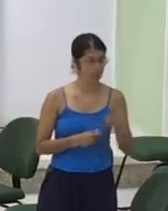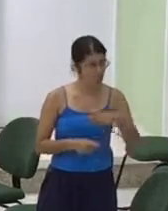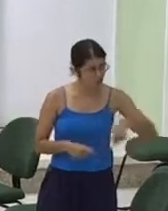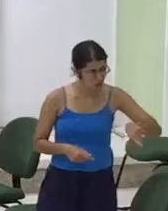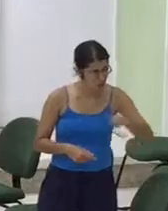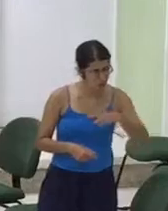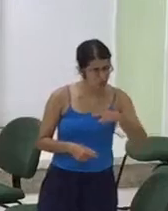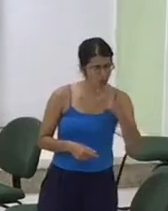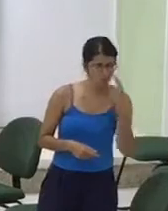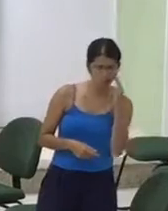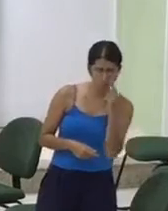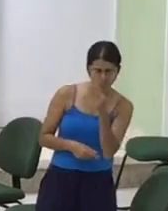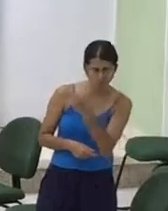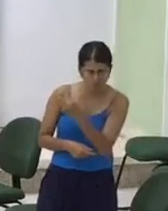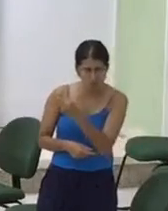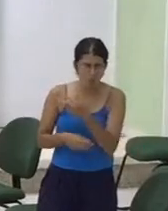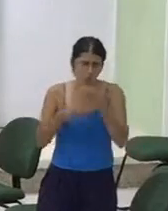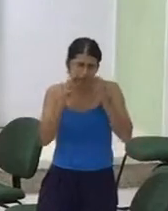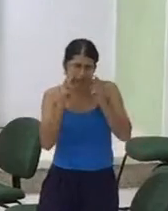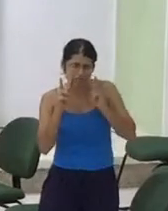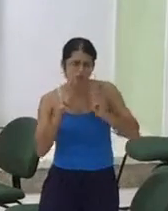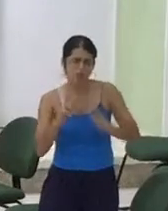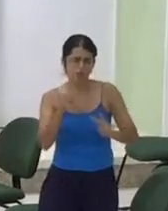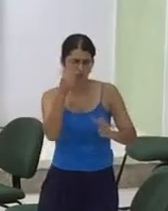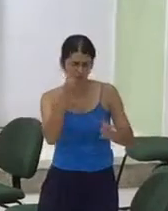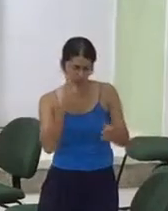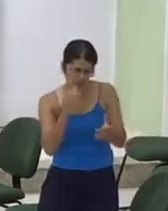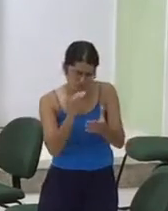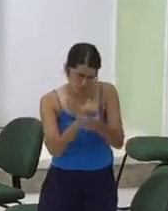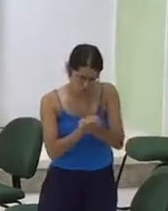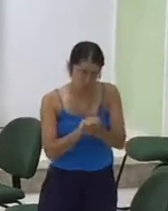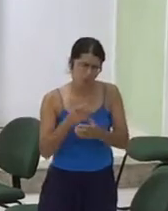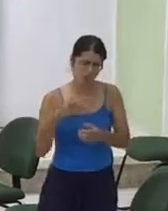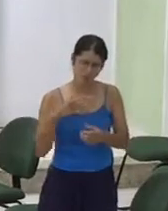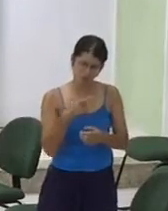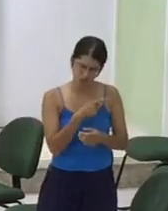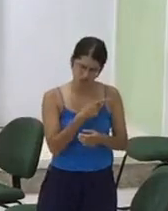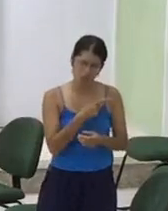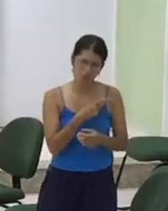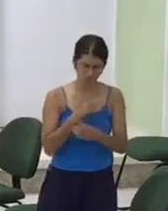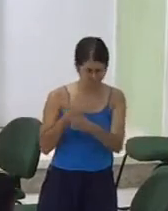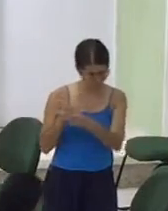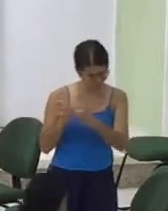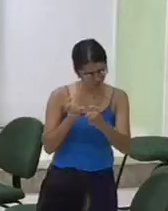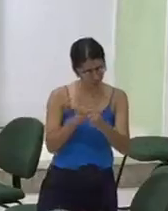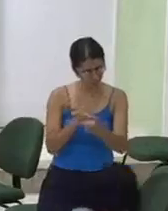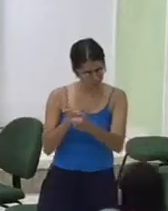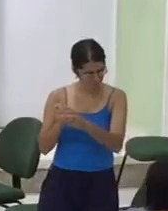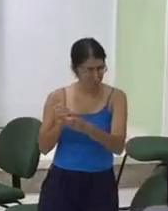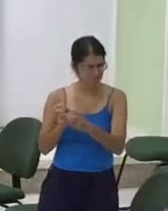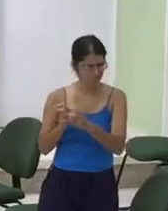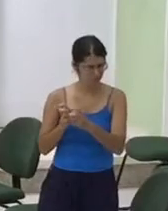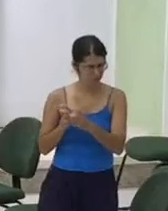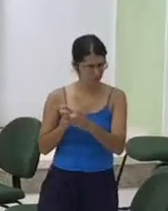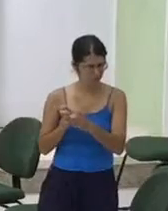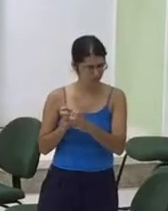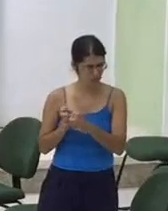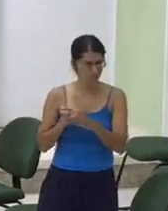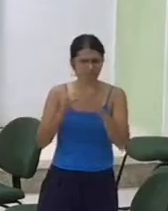mostrar O verdadeiro papel Da mulher E do homem Não segundo a sociedade Mas segundo a tua palavra